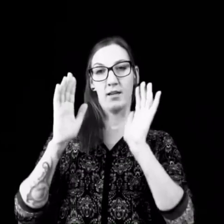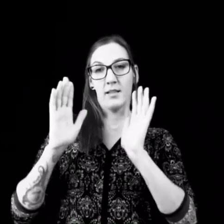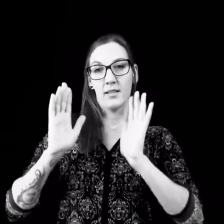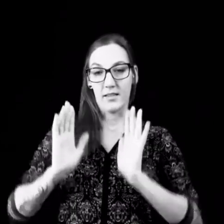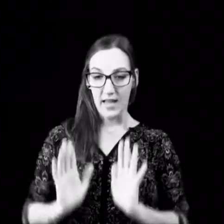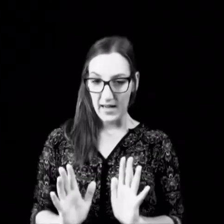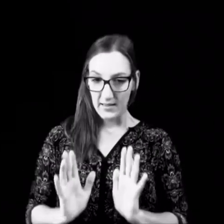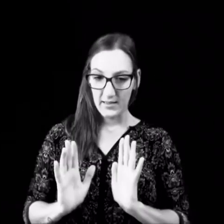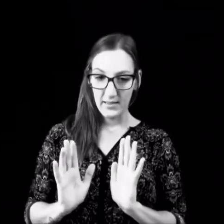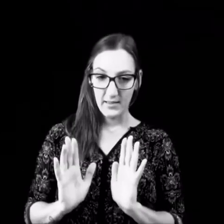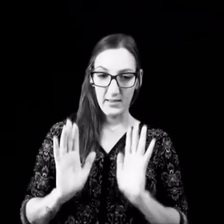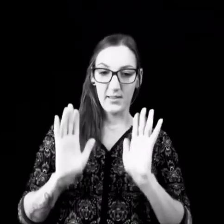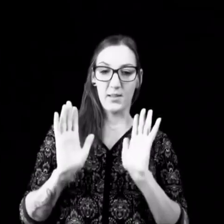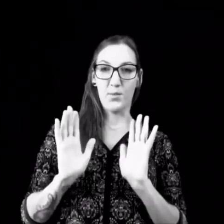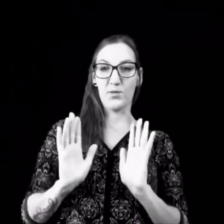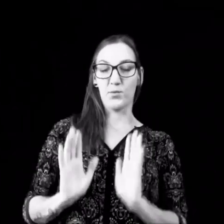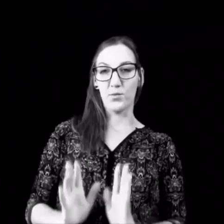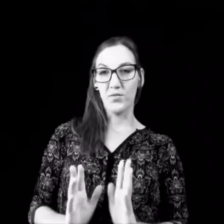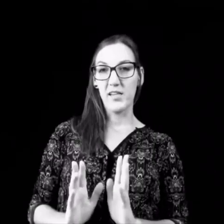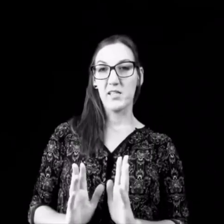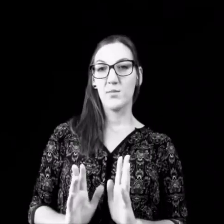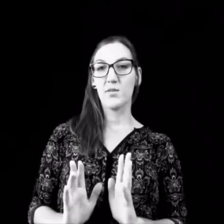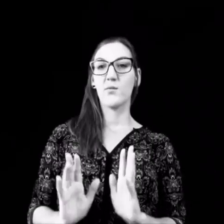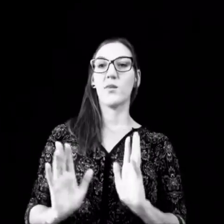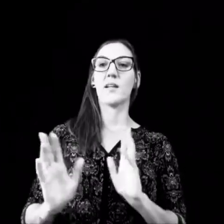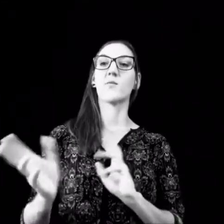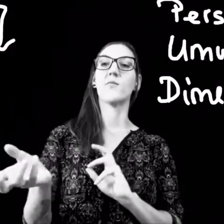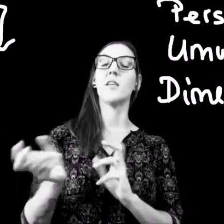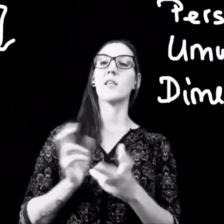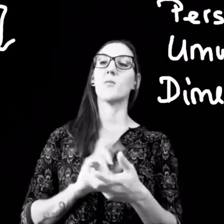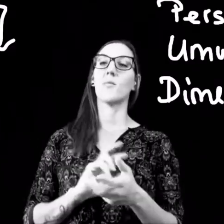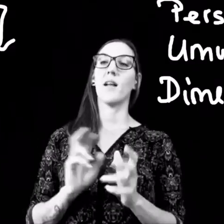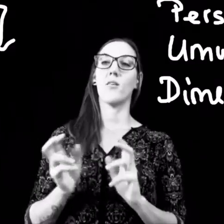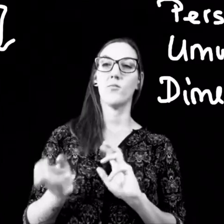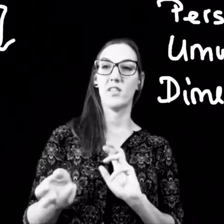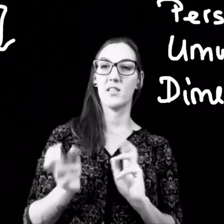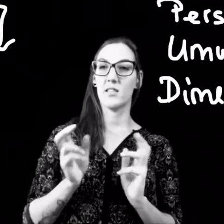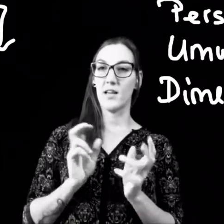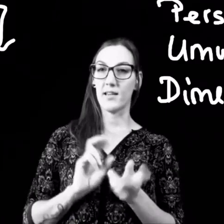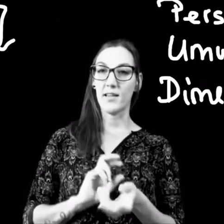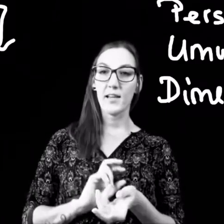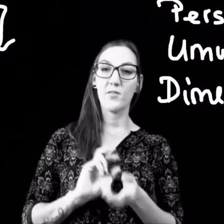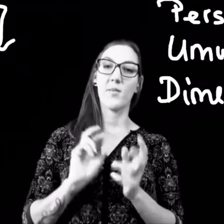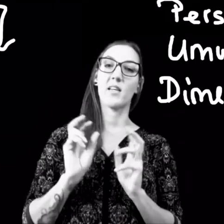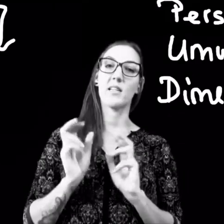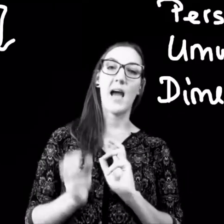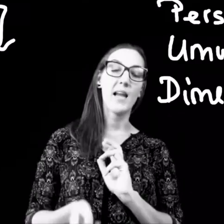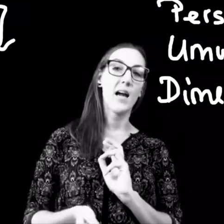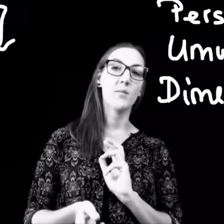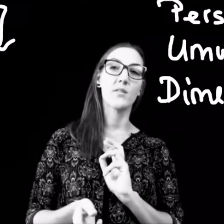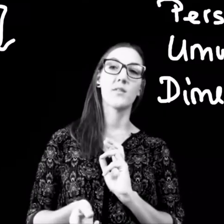Das andere ist die Personen-Umwelt-Dimension, also wie ich mit meiner Umwelt interagiere, wie meine Teilhabe ist,